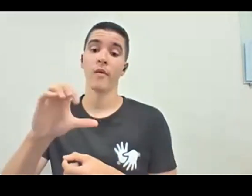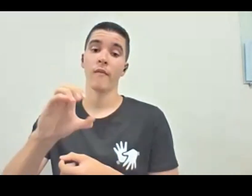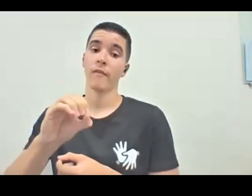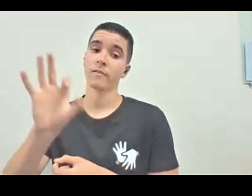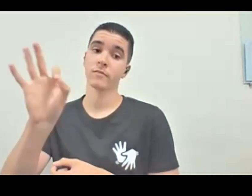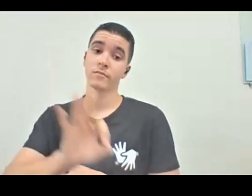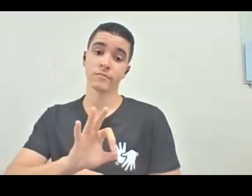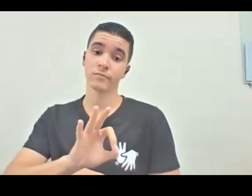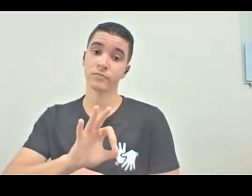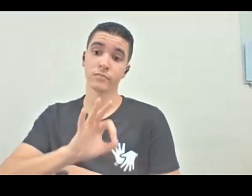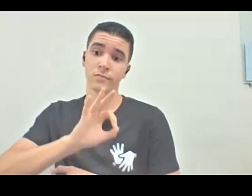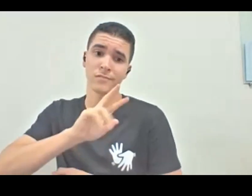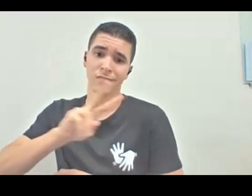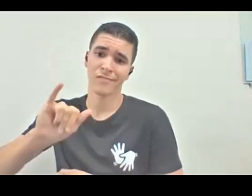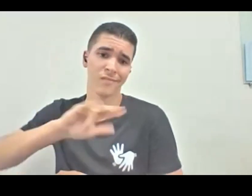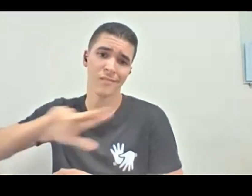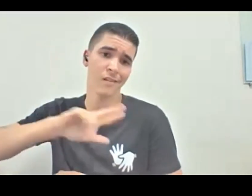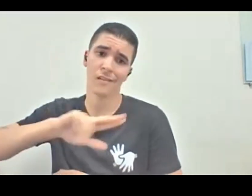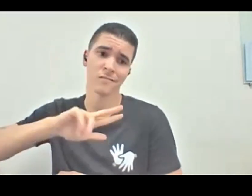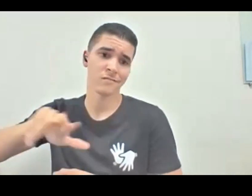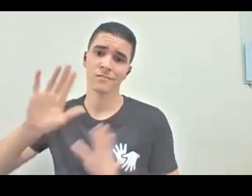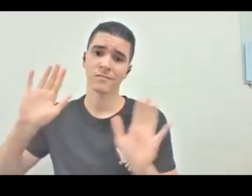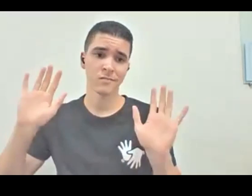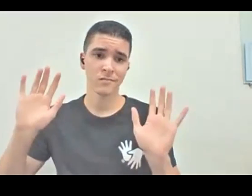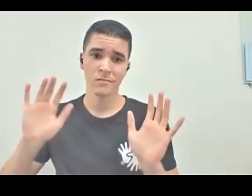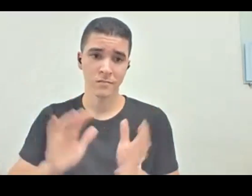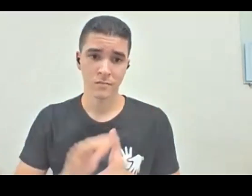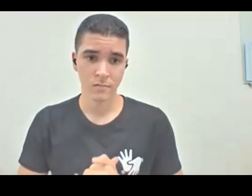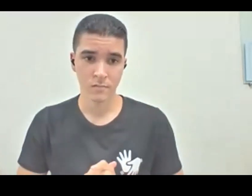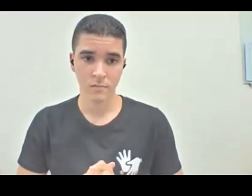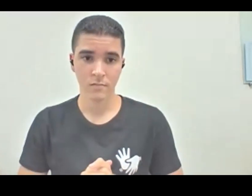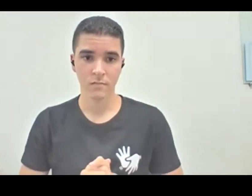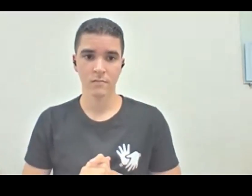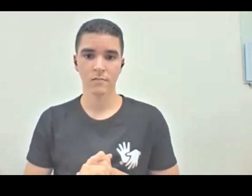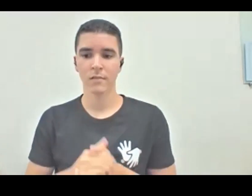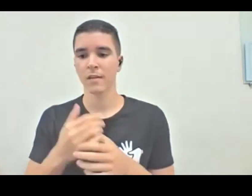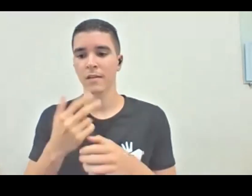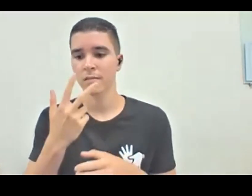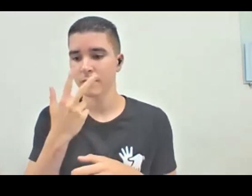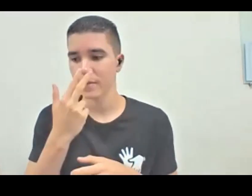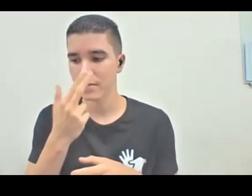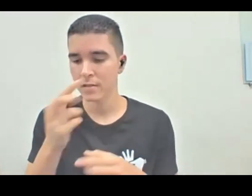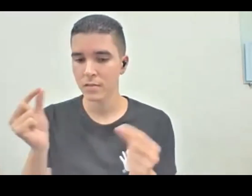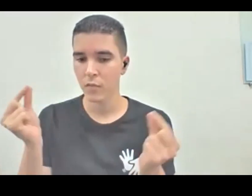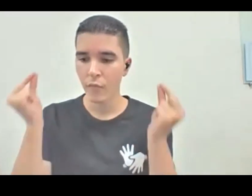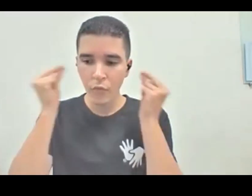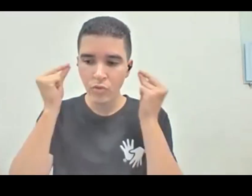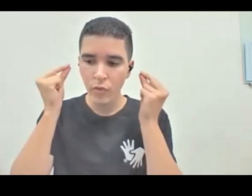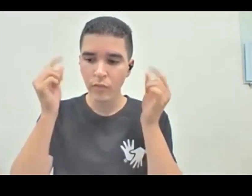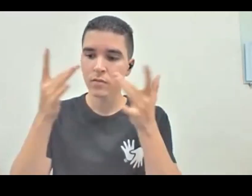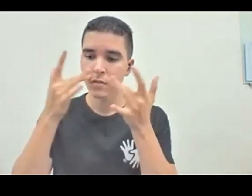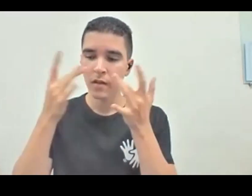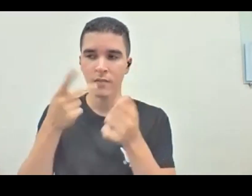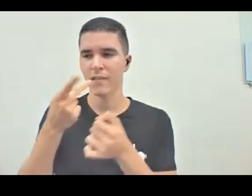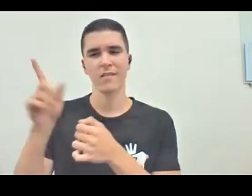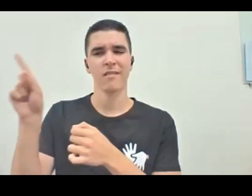Ela vai lá ver a obra e tal, eu enxergo. É aquela coisa de quando você oferece tono de ouvido para as pessoas no teatro. Não, obrigada,